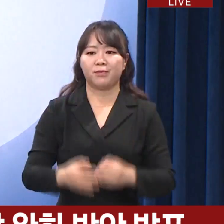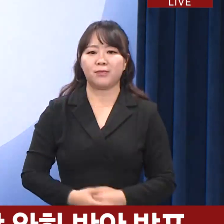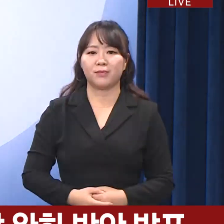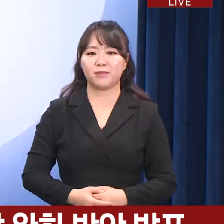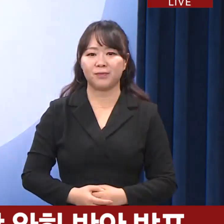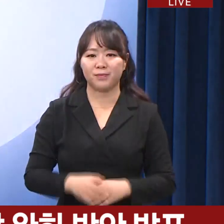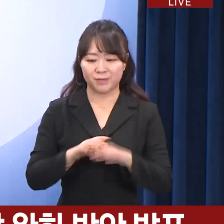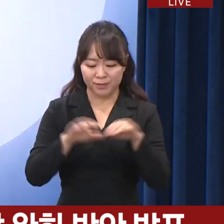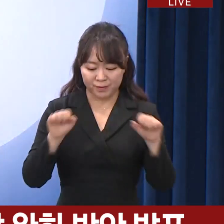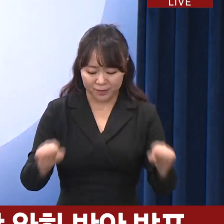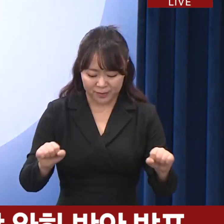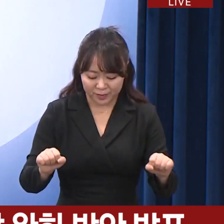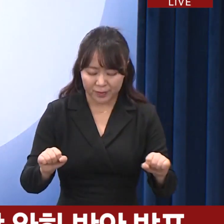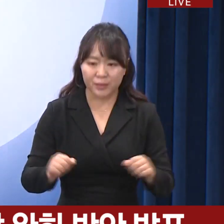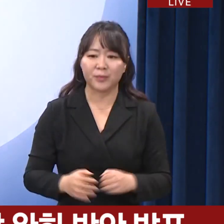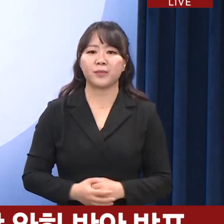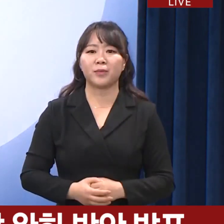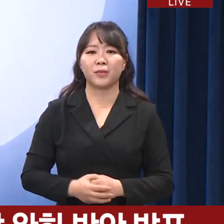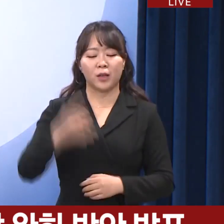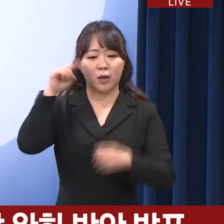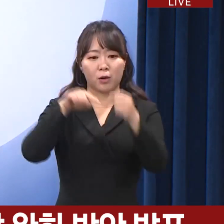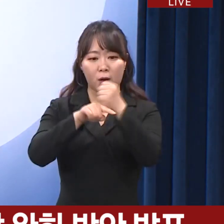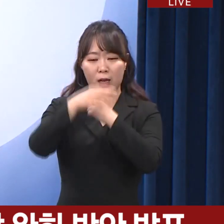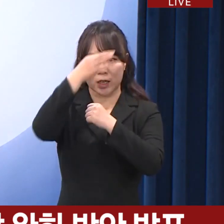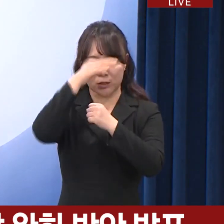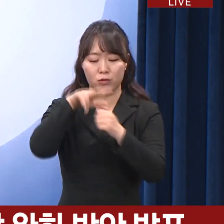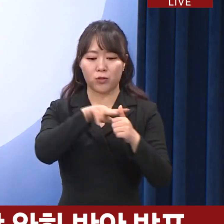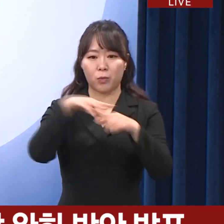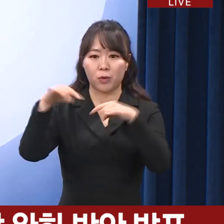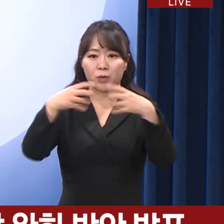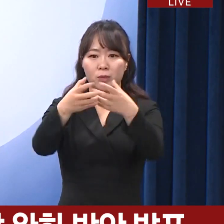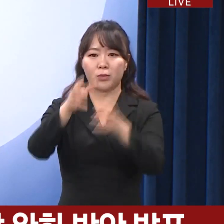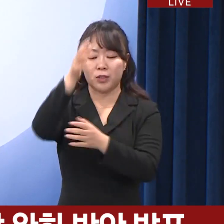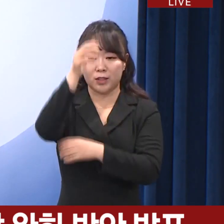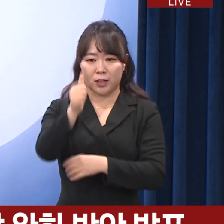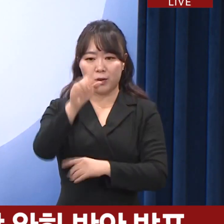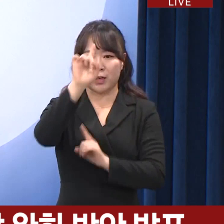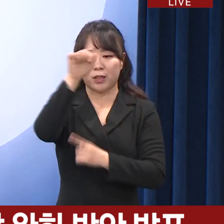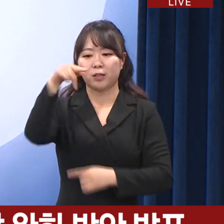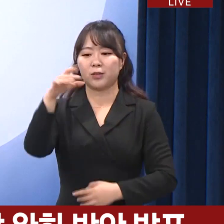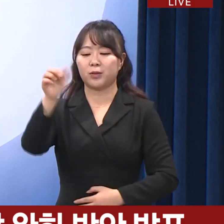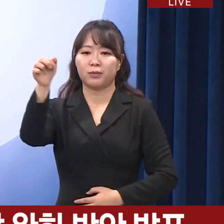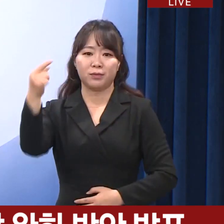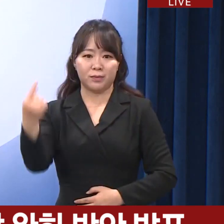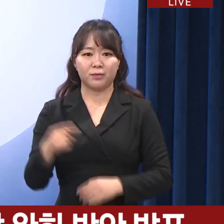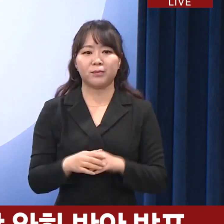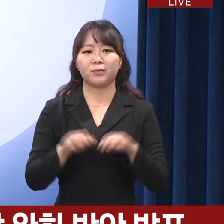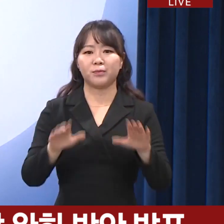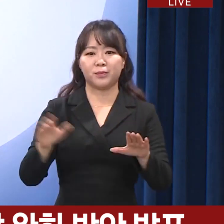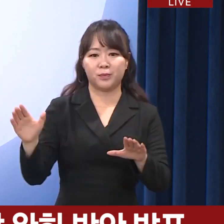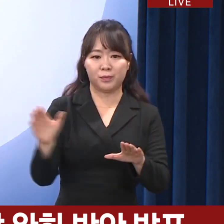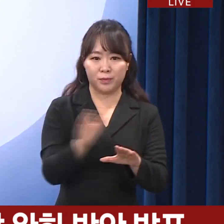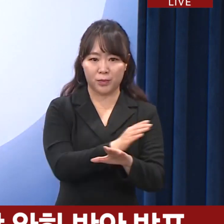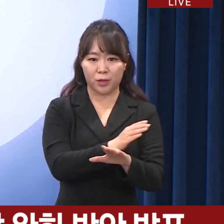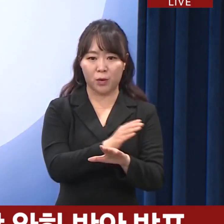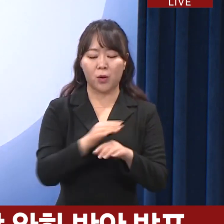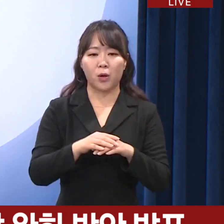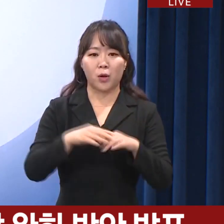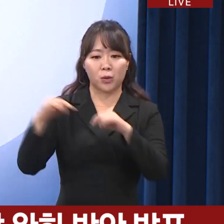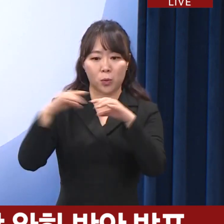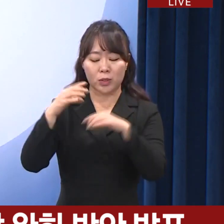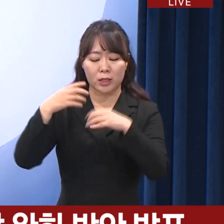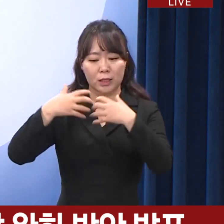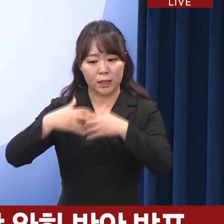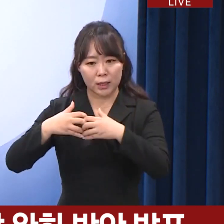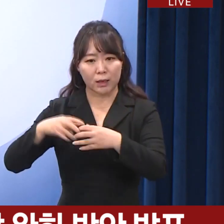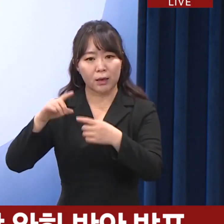안녕하십니까. 과학기술정보통신부 장관 이종호입니다. 지금부터 통신비 부담